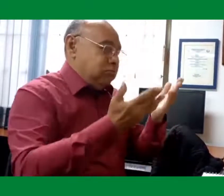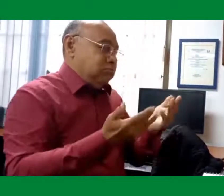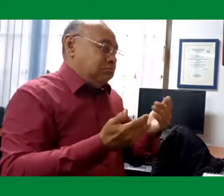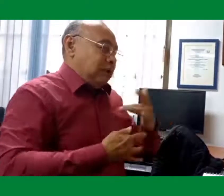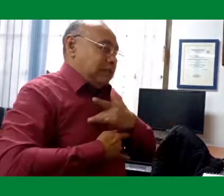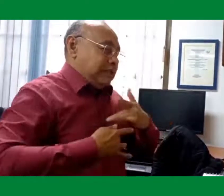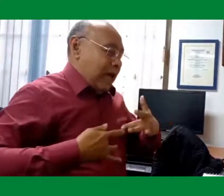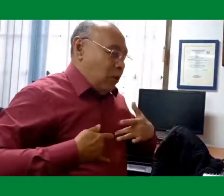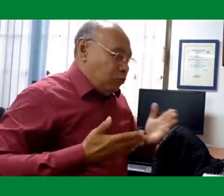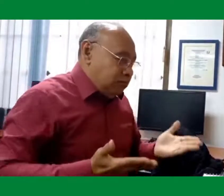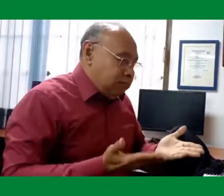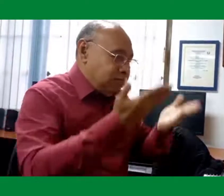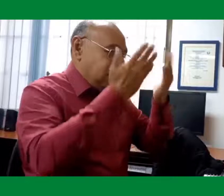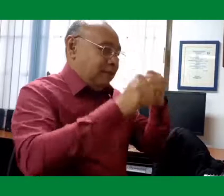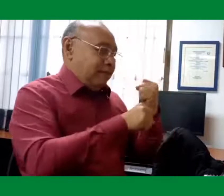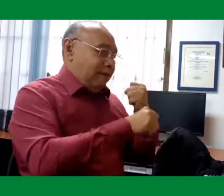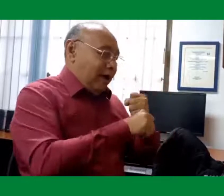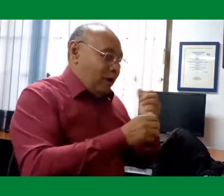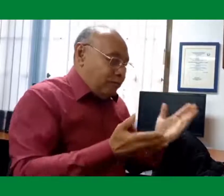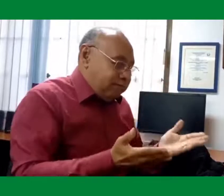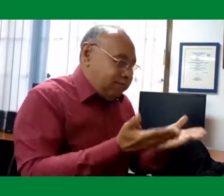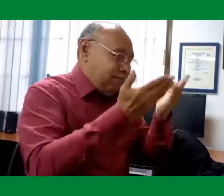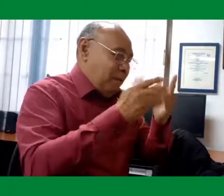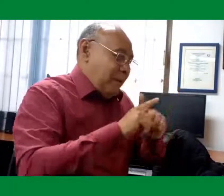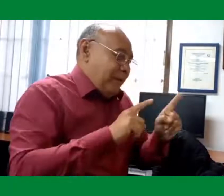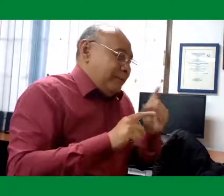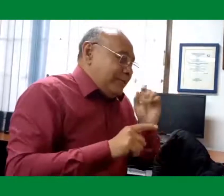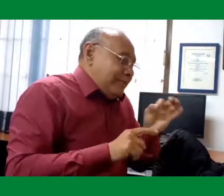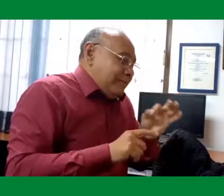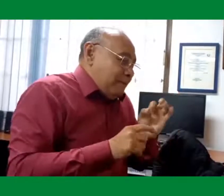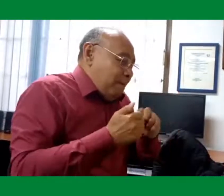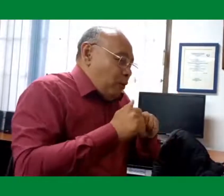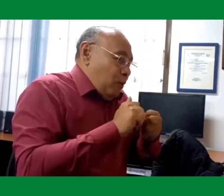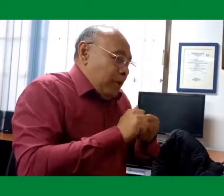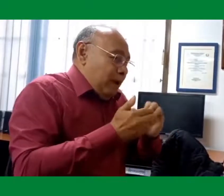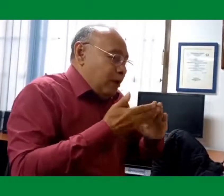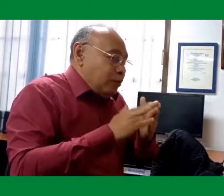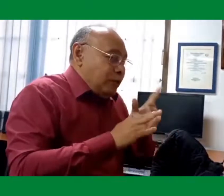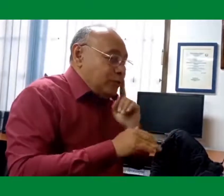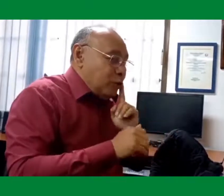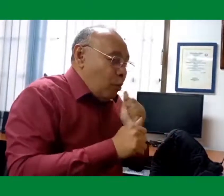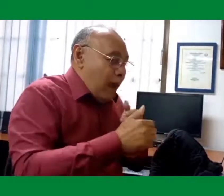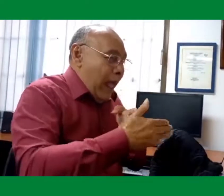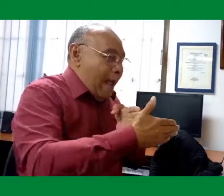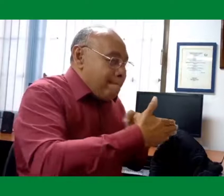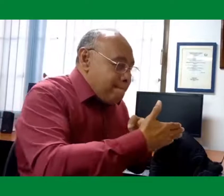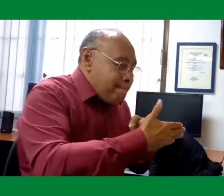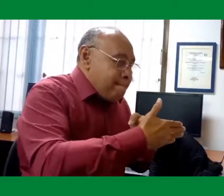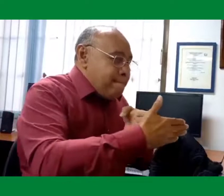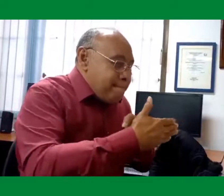del mejoramiento de la educación, el mejoramiento de la salud y el ámbito laboral, porque uno de los problemas